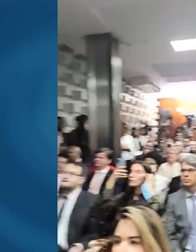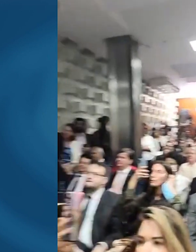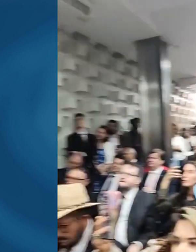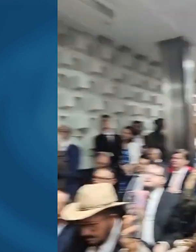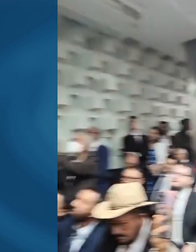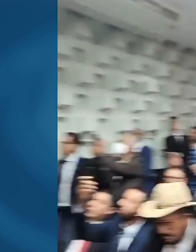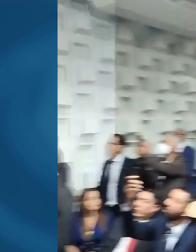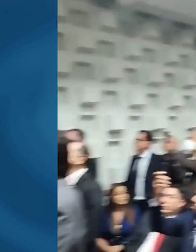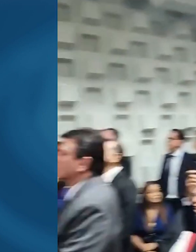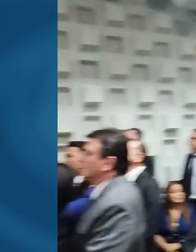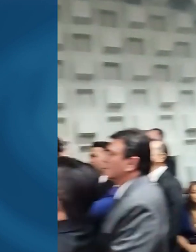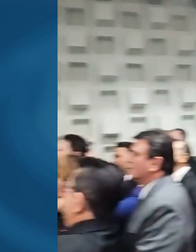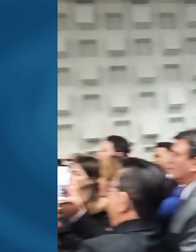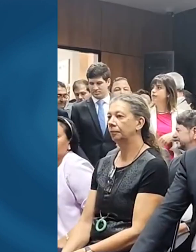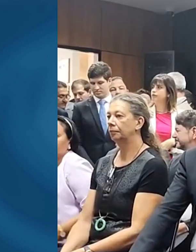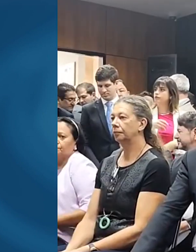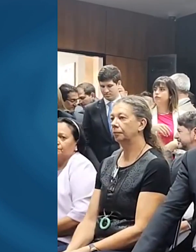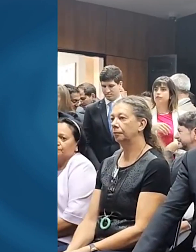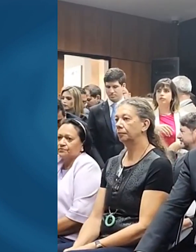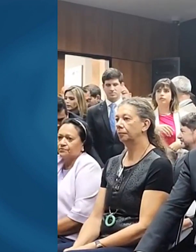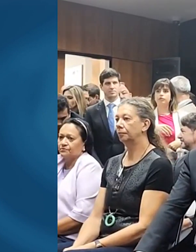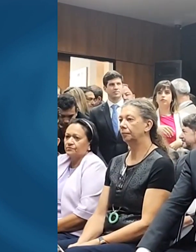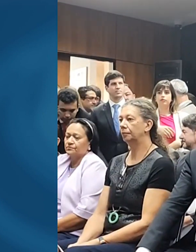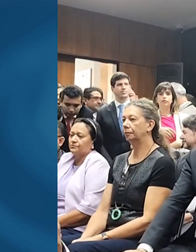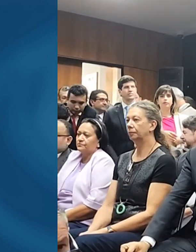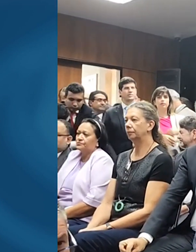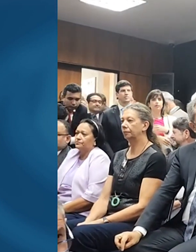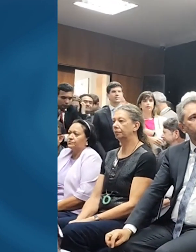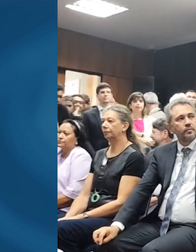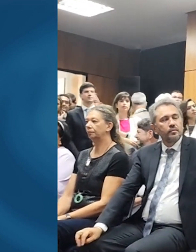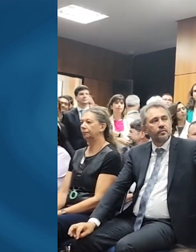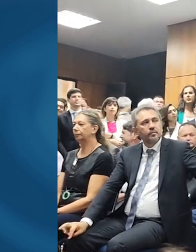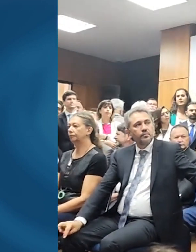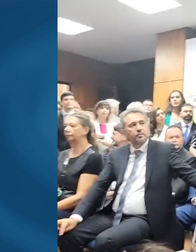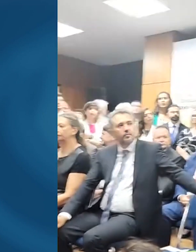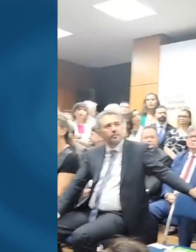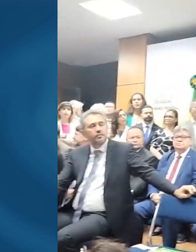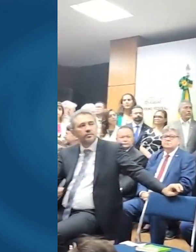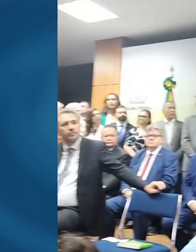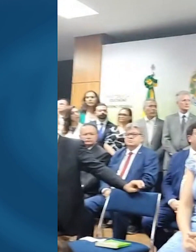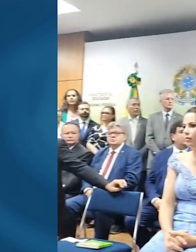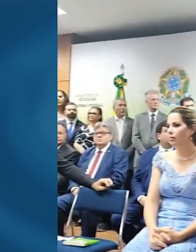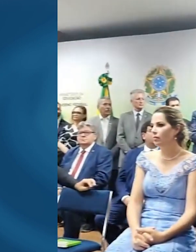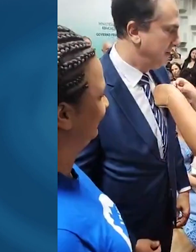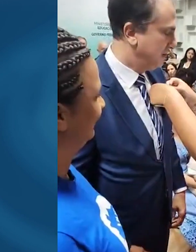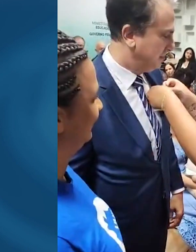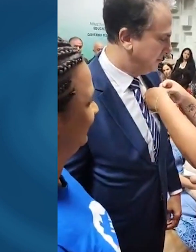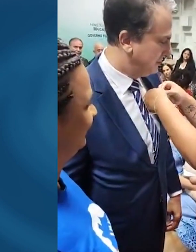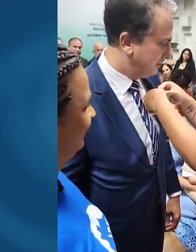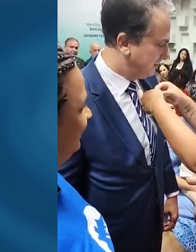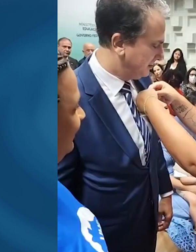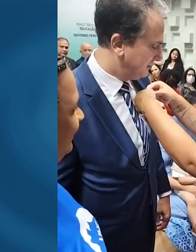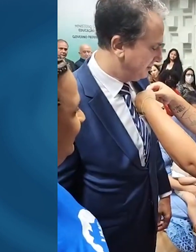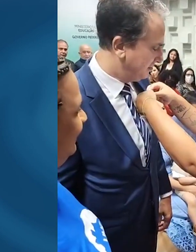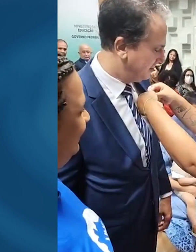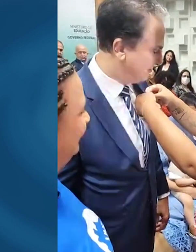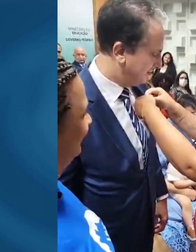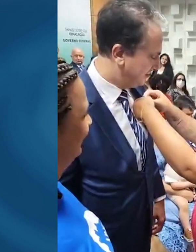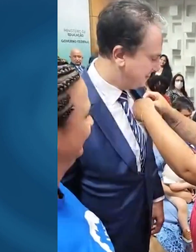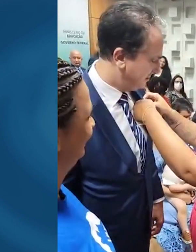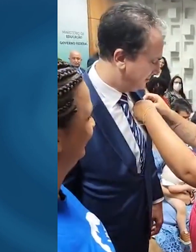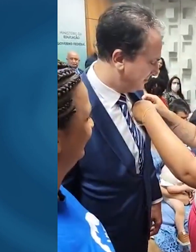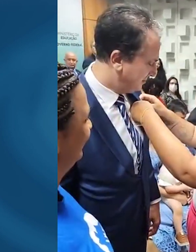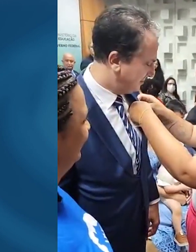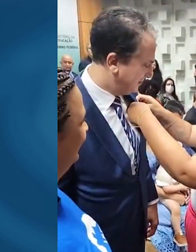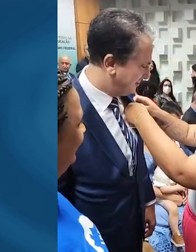governadores, incluindo o governador do Ceará, Elmano de Freitas, e outras autoridades. Camilo recebeu um bóton de